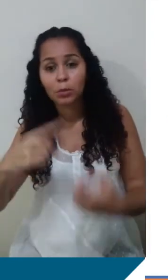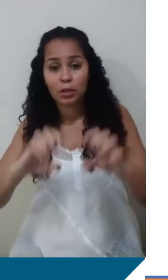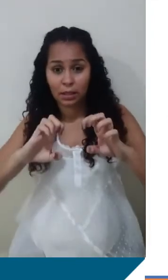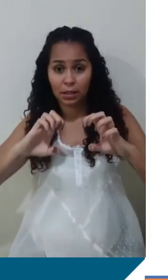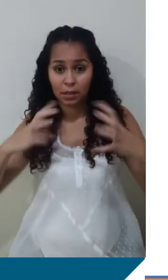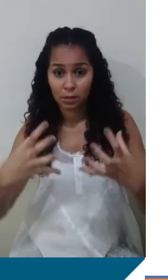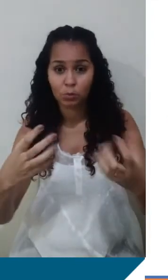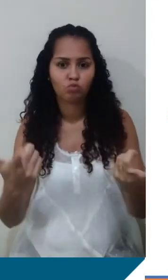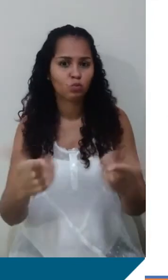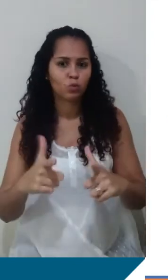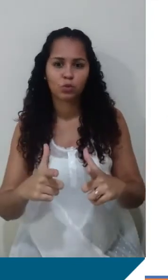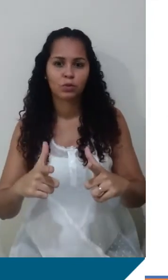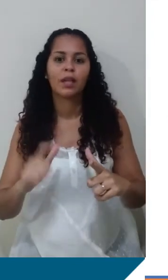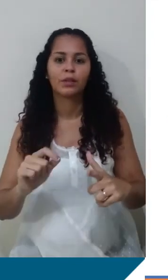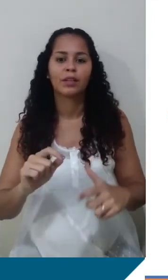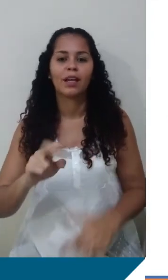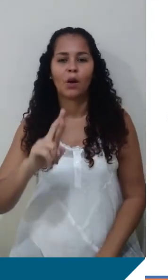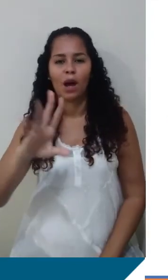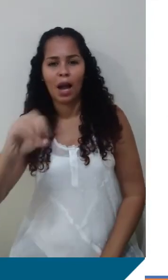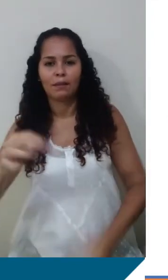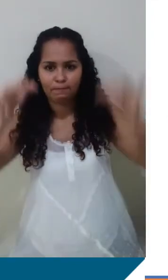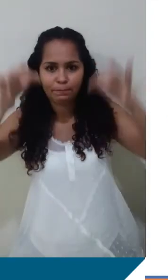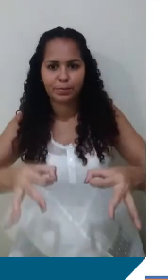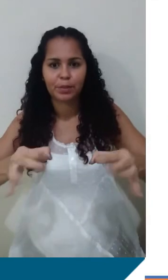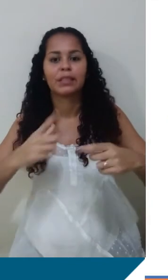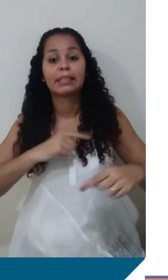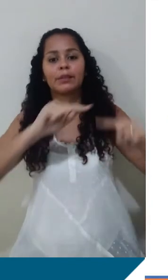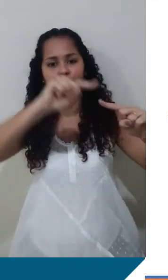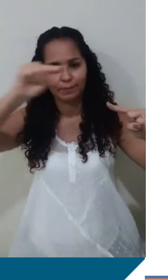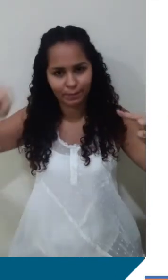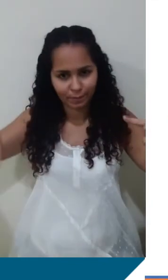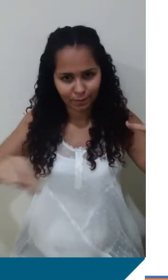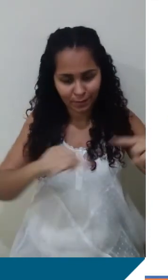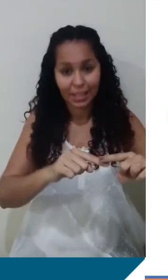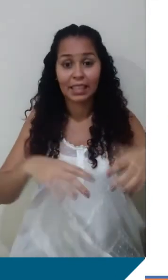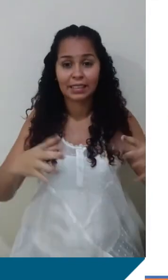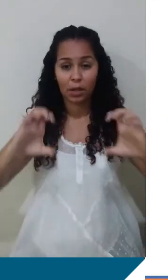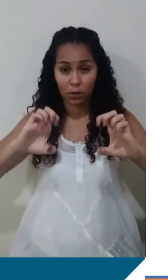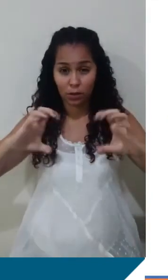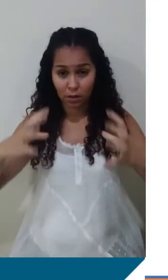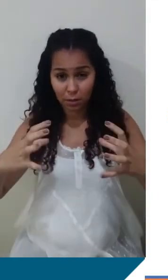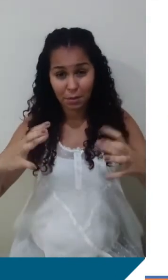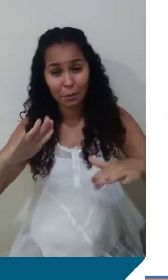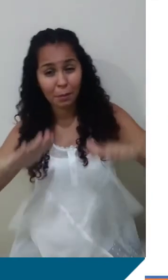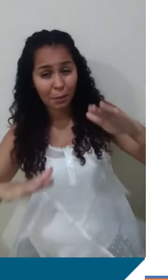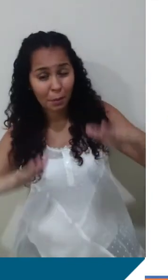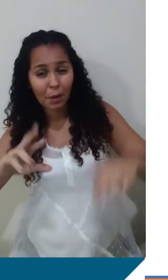específico, quem tem é a circunferência. Então, a gente vai pegar essa elipse e vai aproximar o raio para ele. Ok? Senão, não tem como trabalhar.